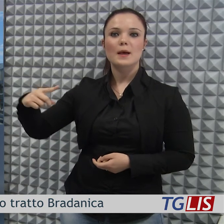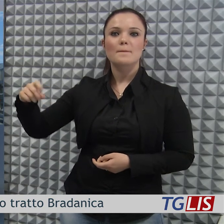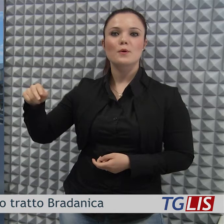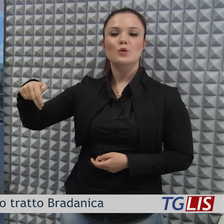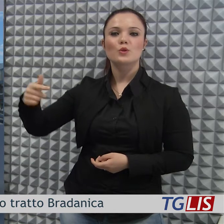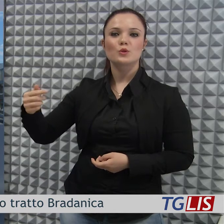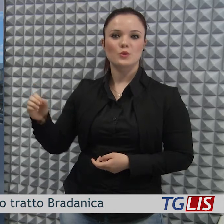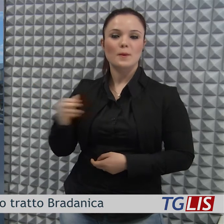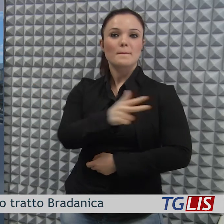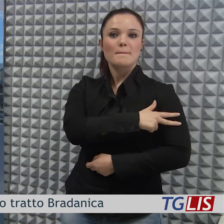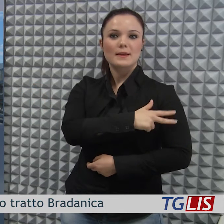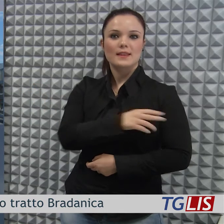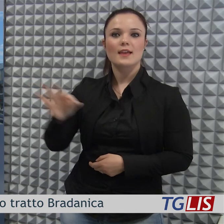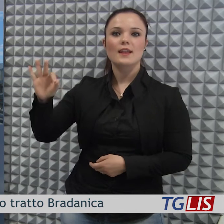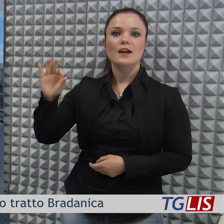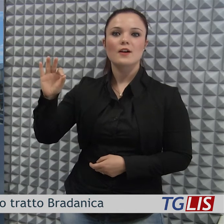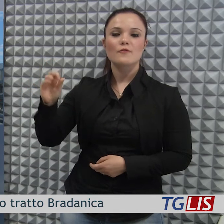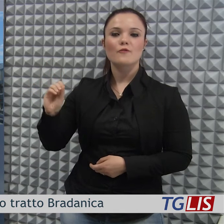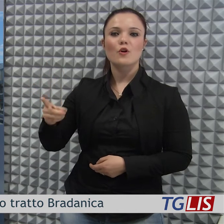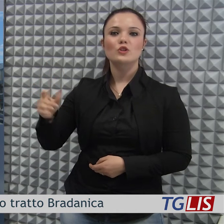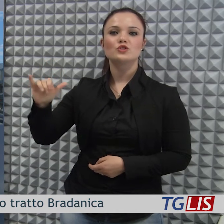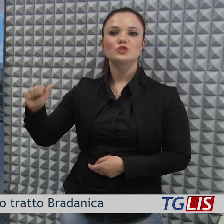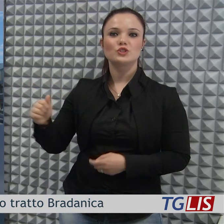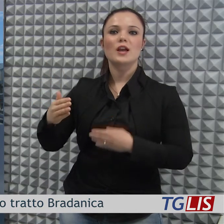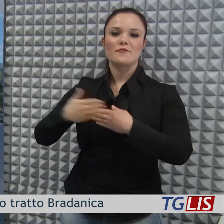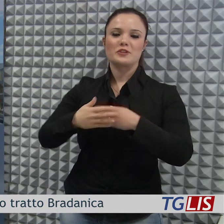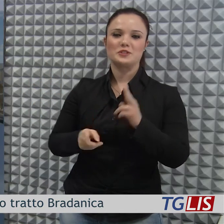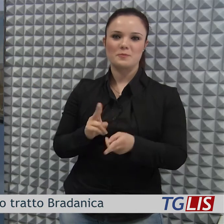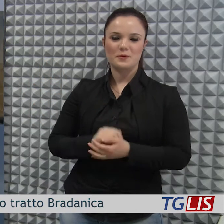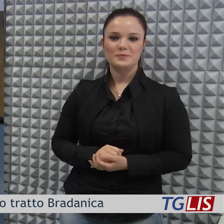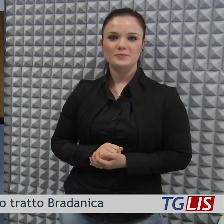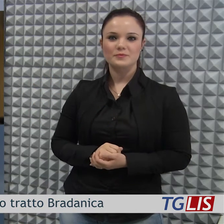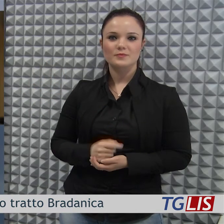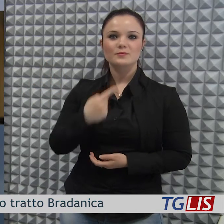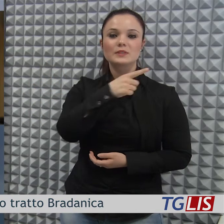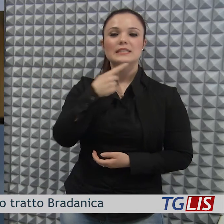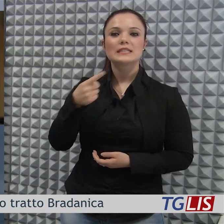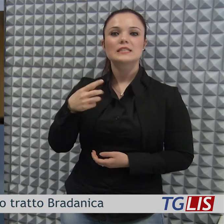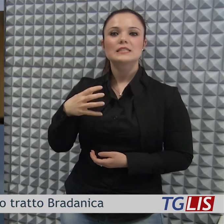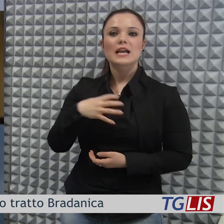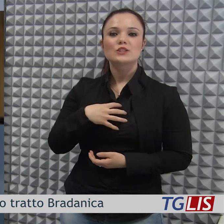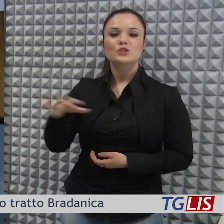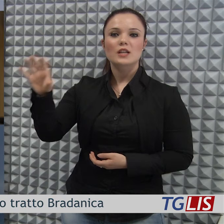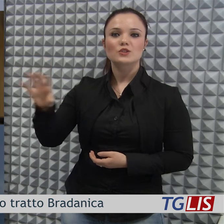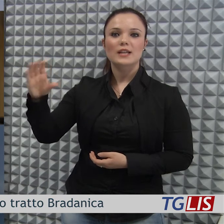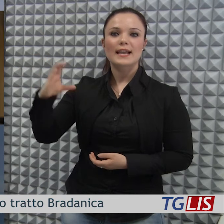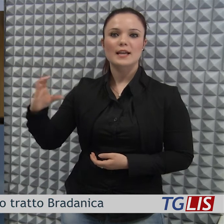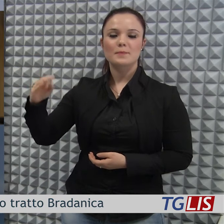'area del metapontino Matera e Foggia. Lo ha dichiarato l'assessore regionale